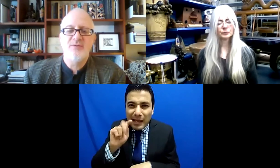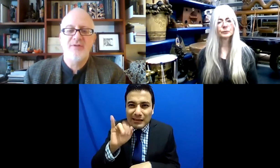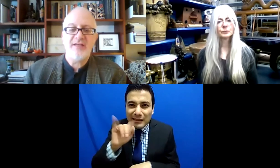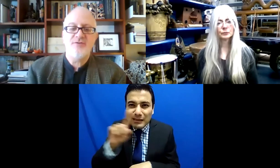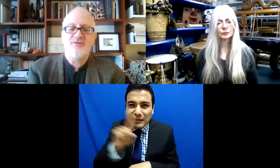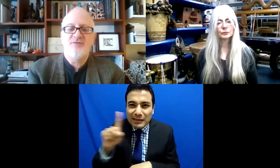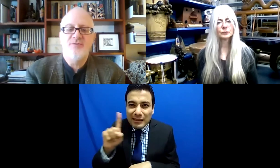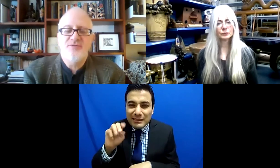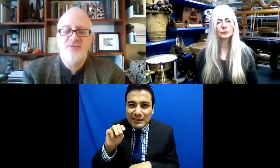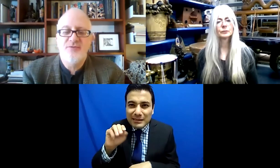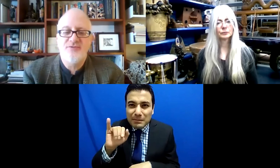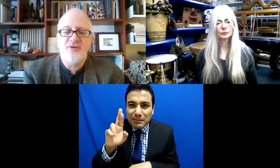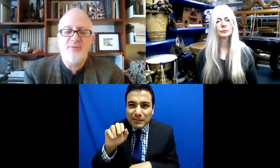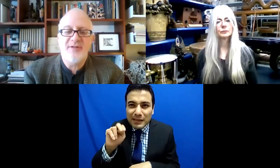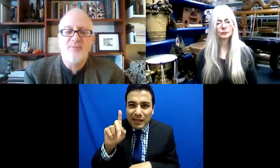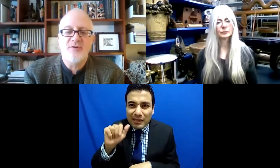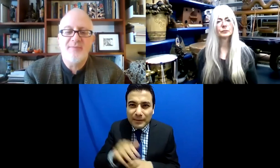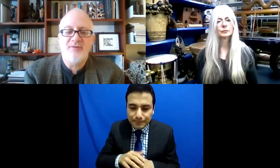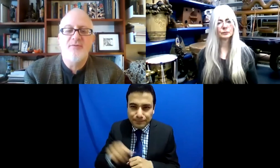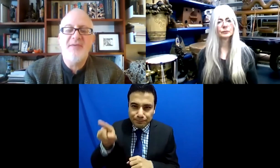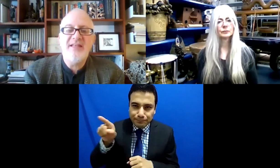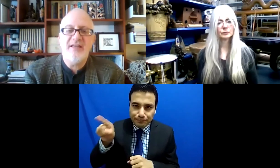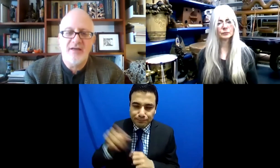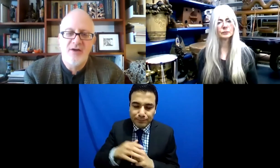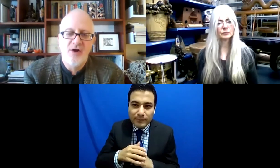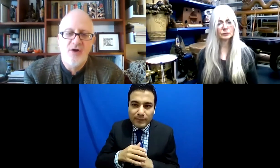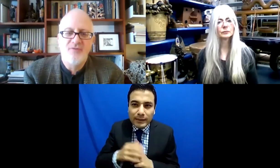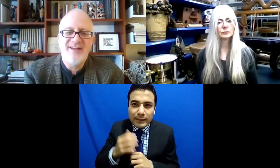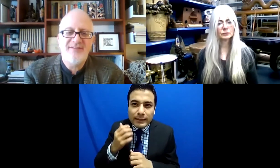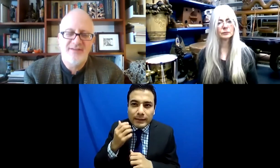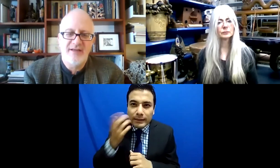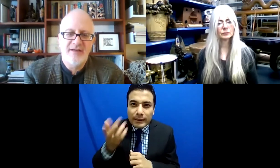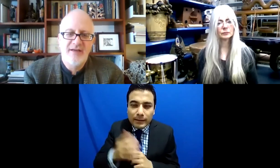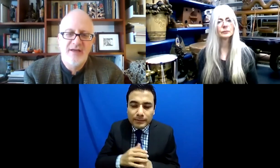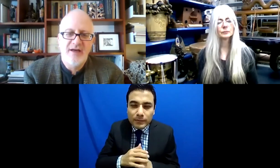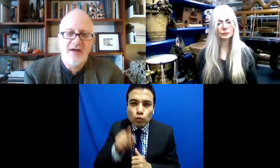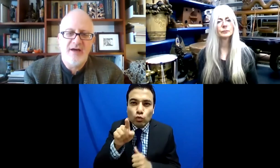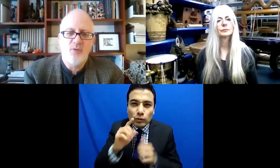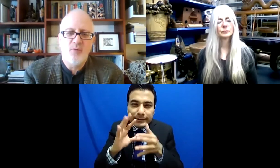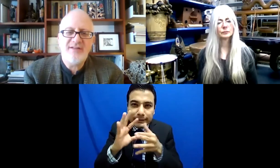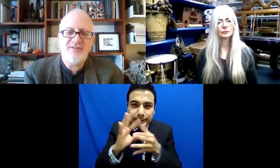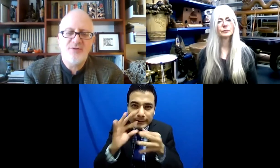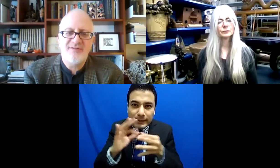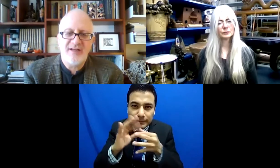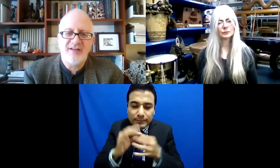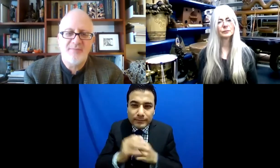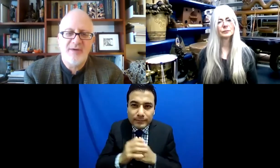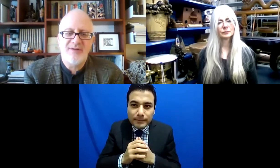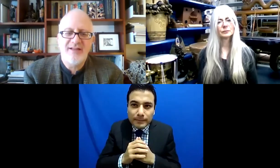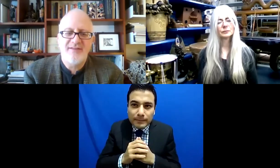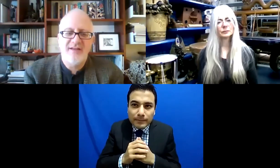la co-curadora. Y ella quiere ahondes en qué significa escuchar.